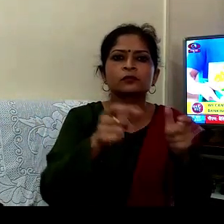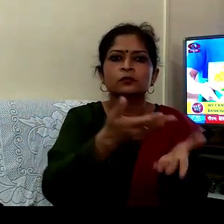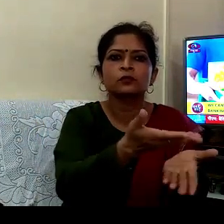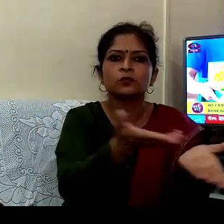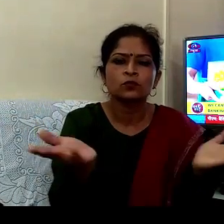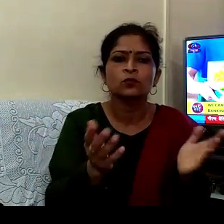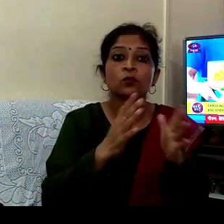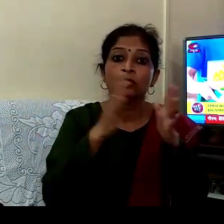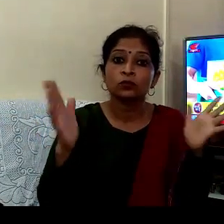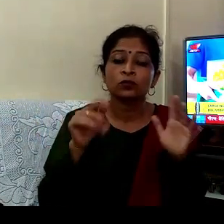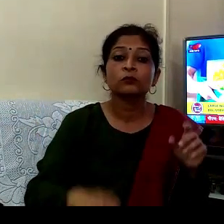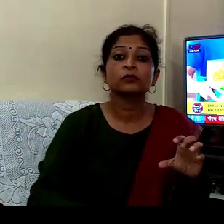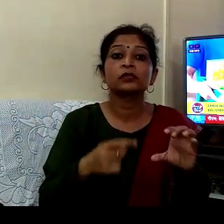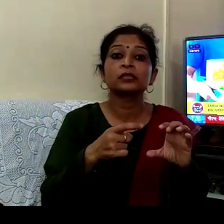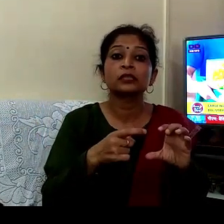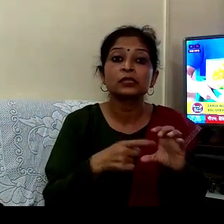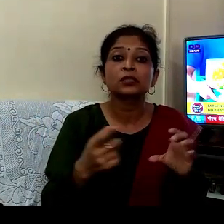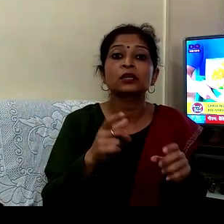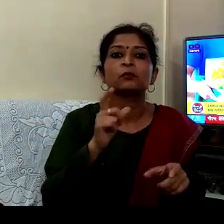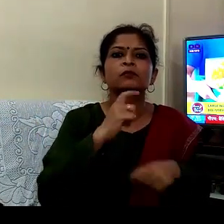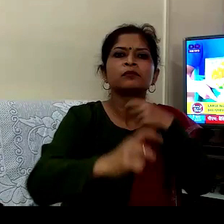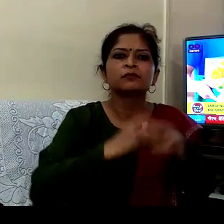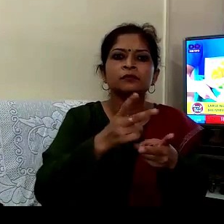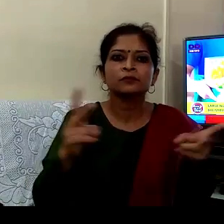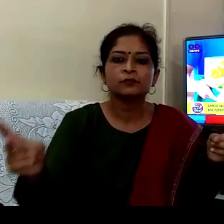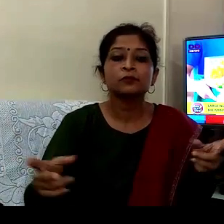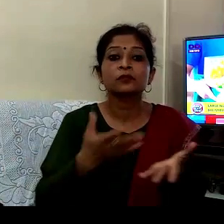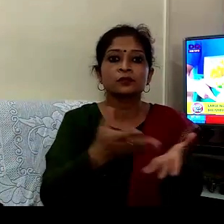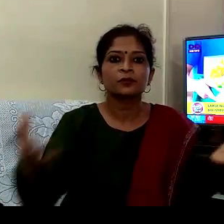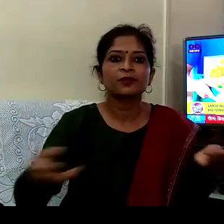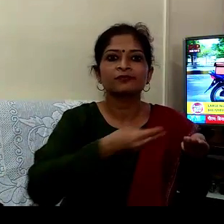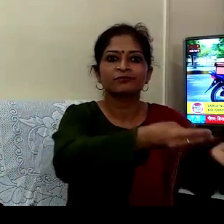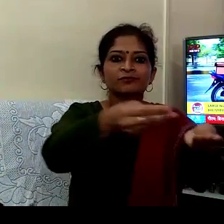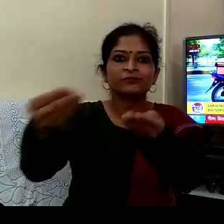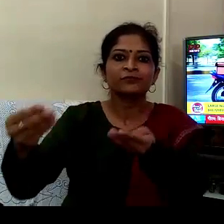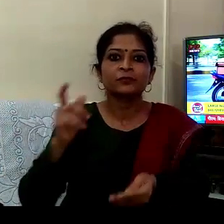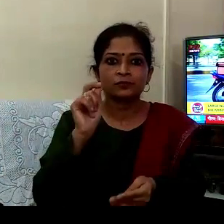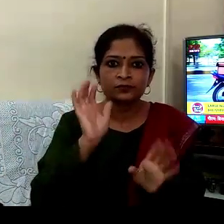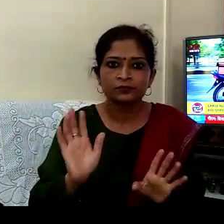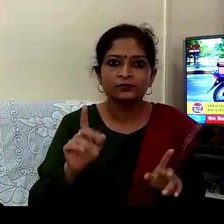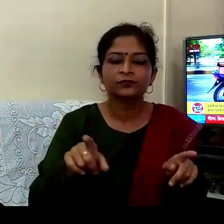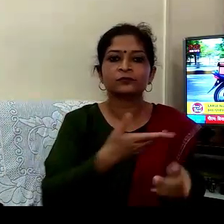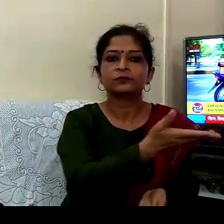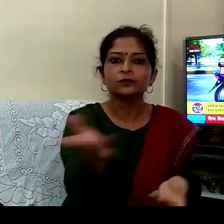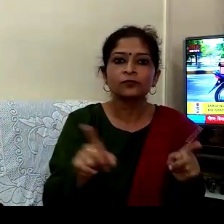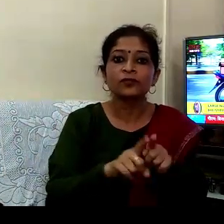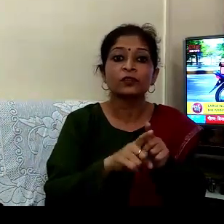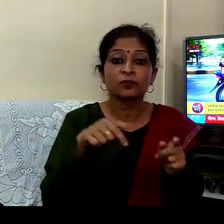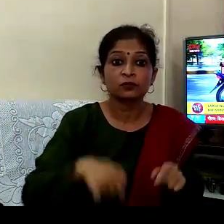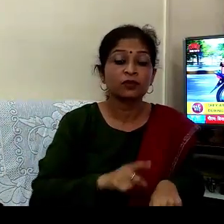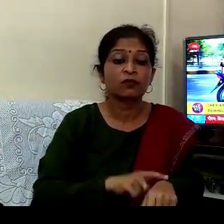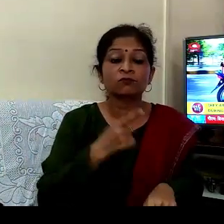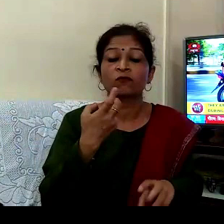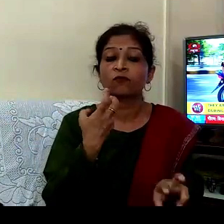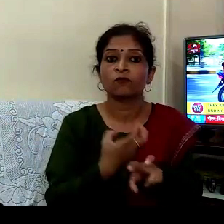میں ہمارے ساتھ ہی ای کومر سے جوڑی کمپنیوں میں ڈیلیوری پرسن کے دوپے کار کر رہے ہیں یہ لوگ اس کٹھین دور میں